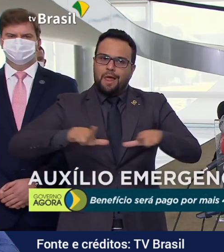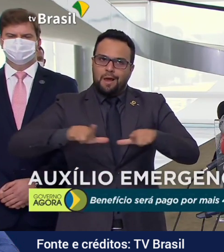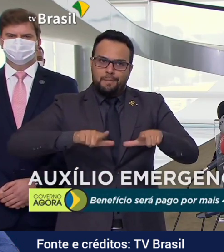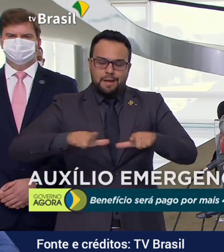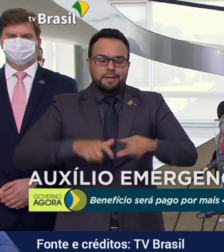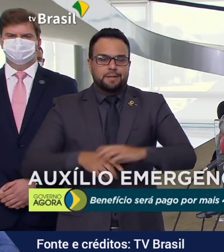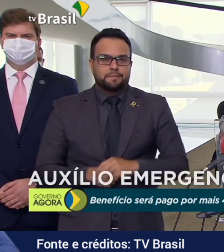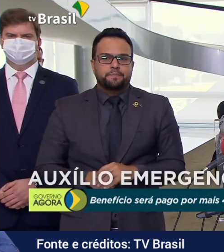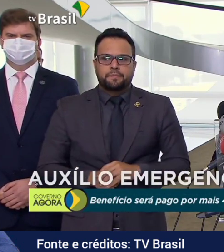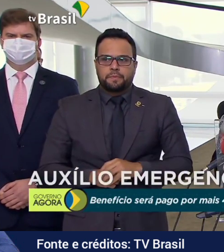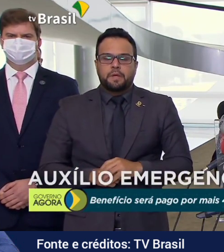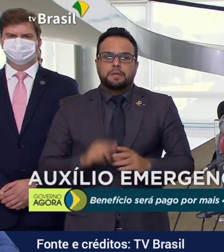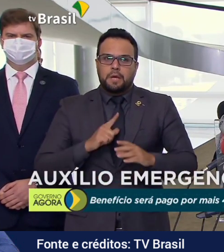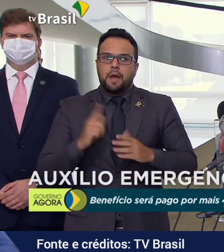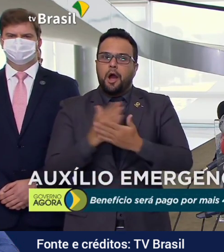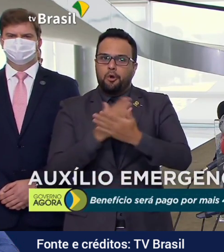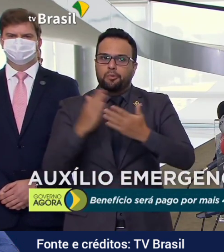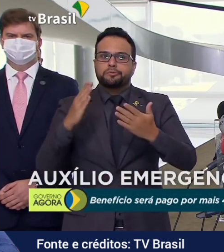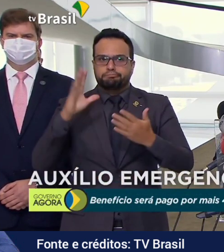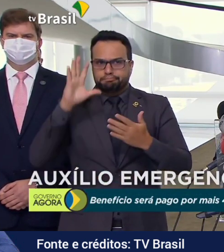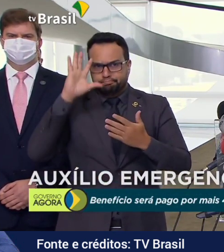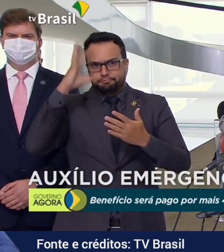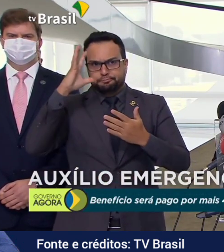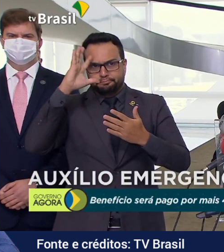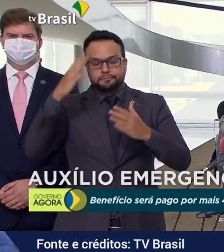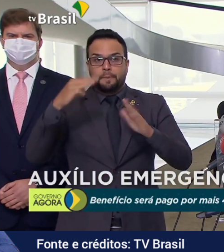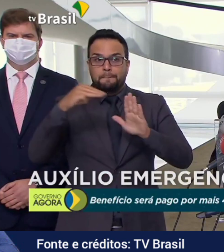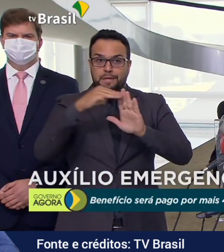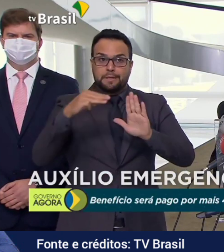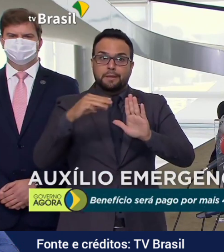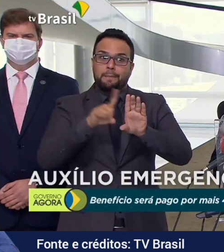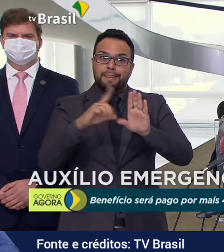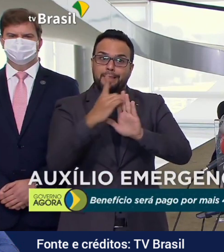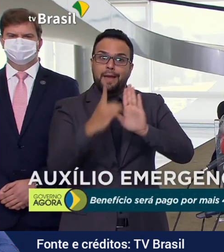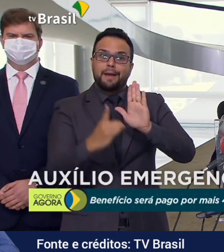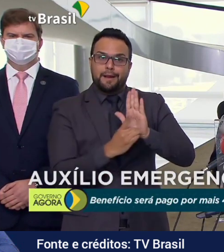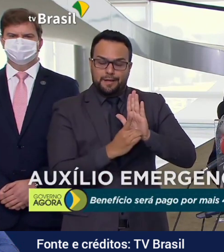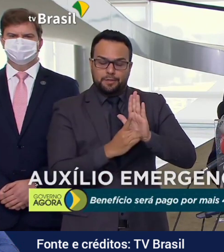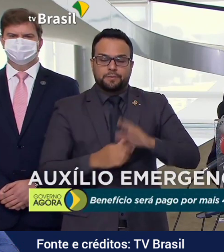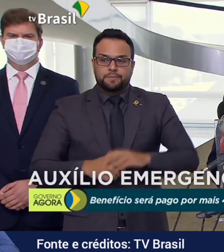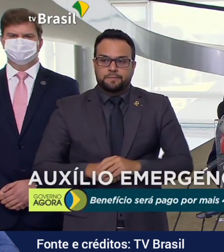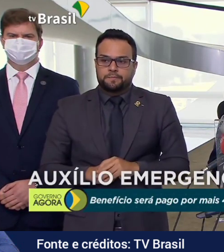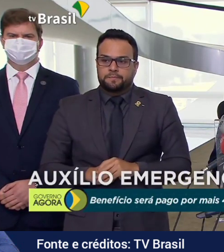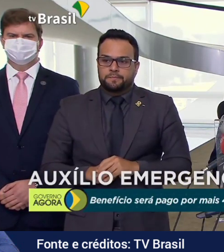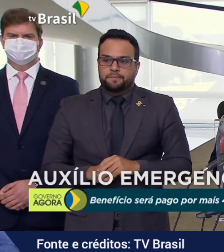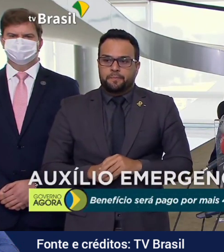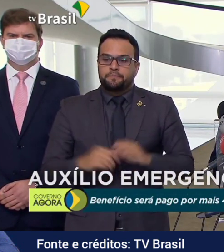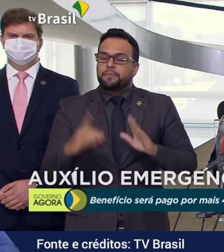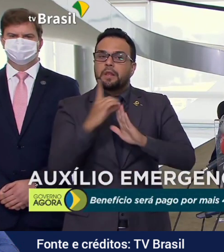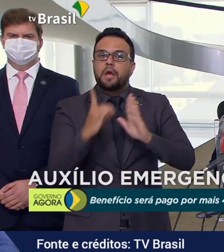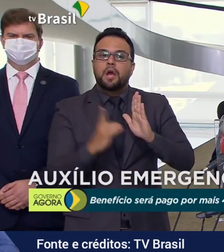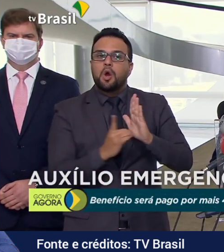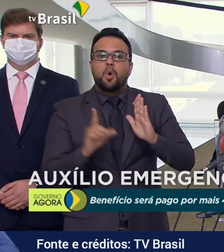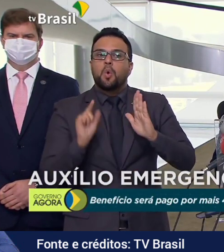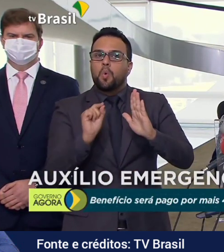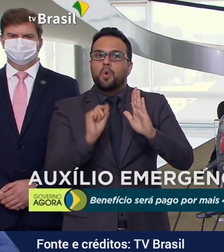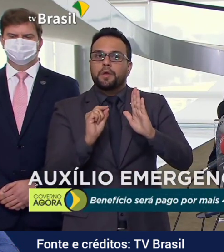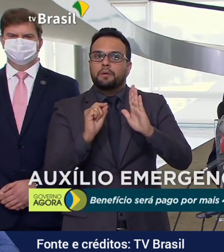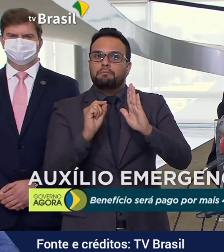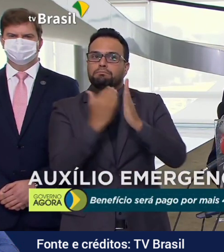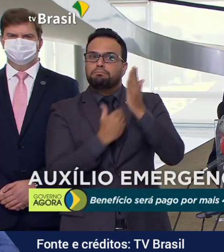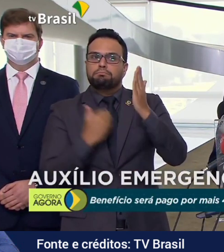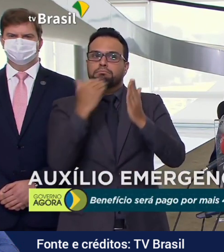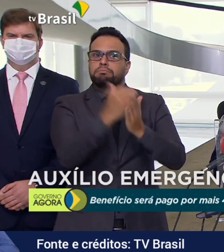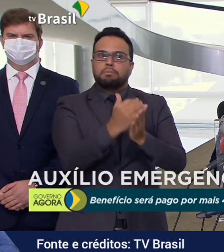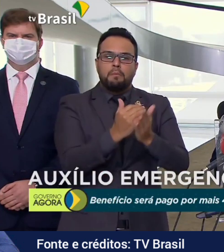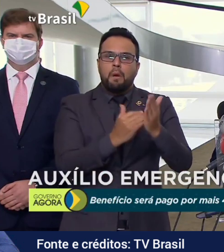algumas medidas, alguns decretos têm se superado e muito o que seria até mesmo o estado de sítio